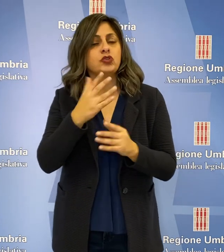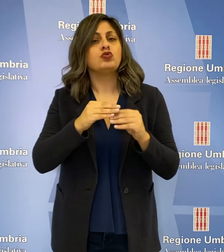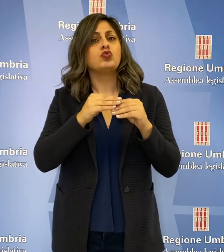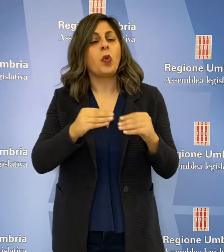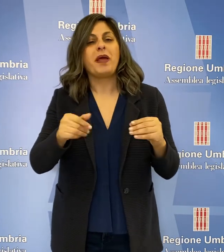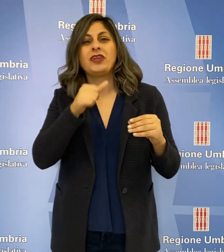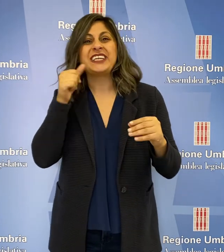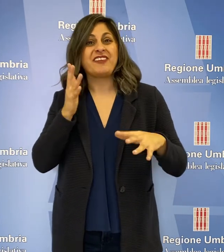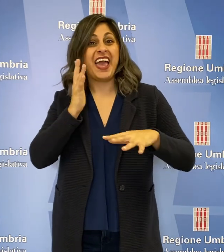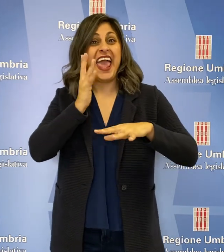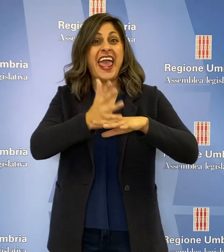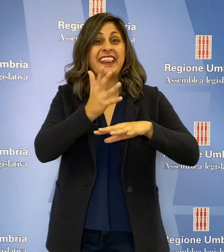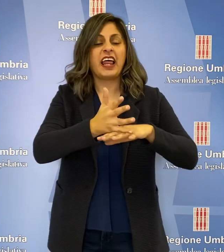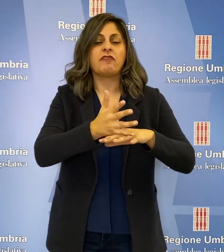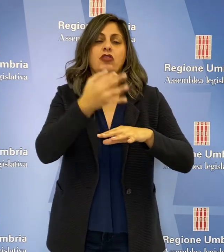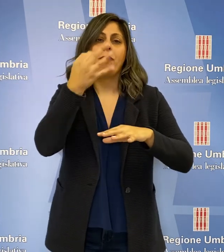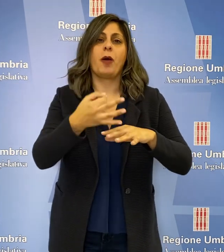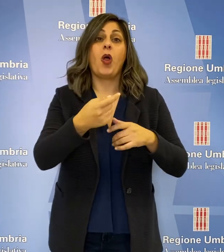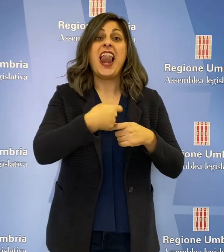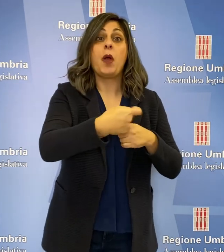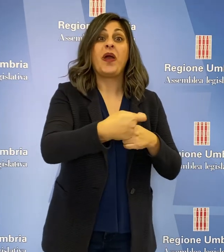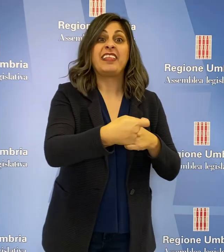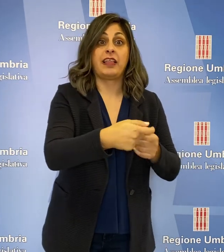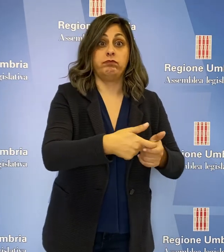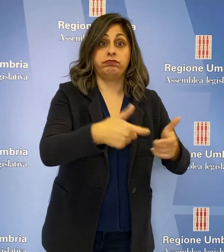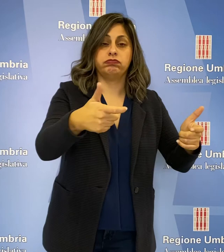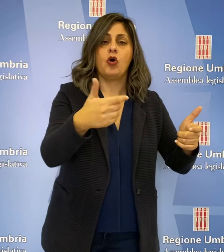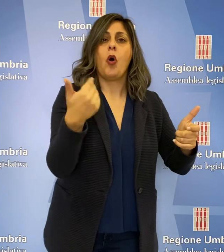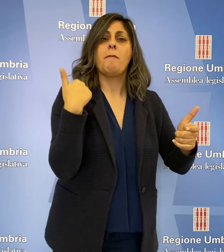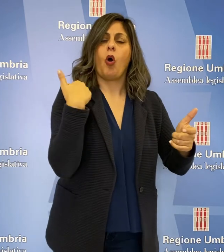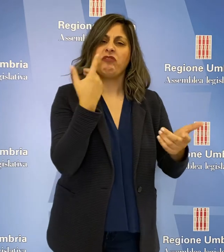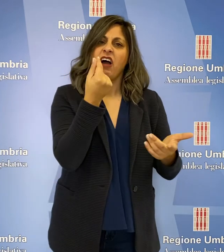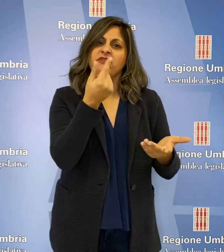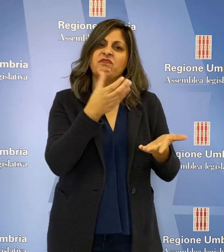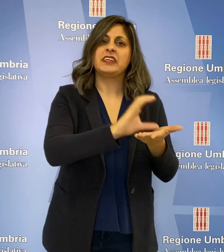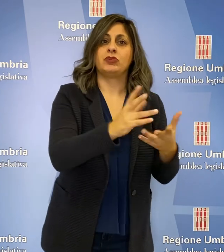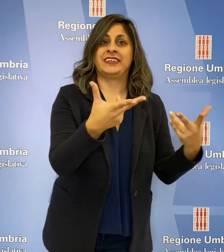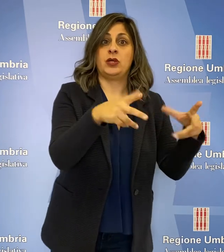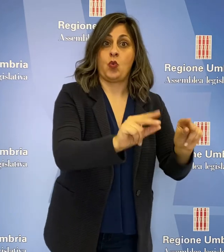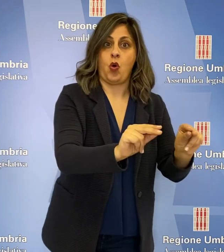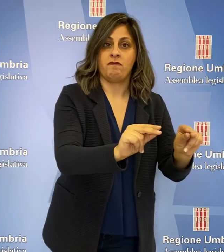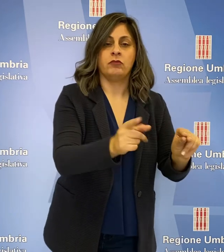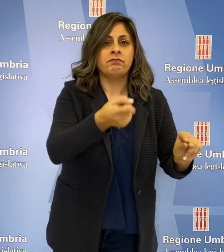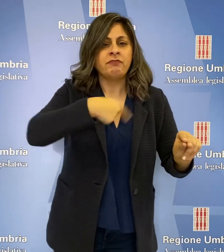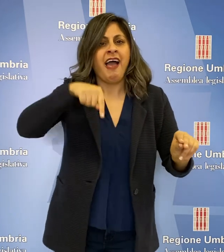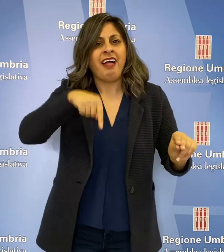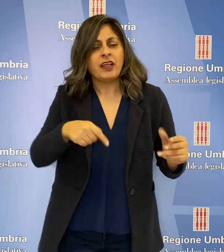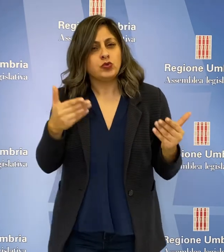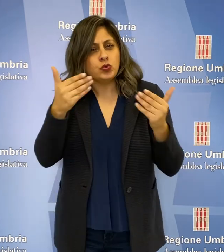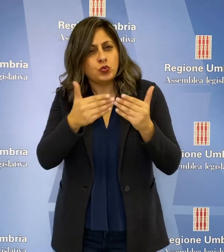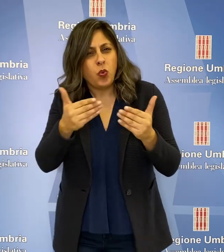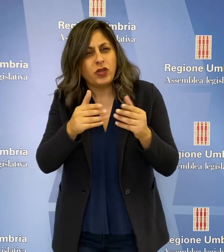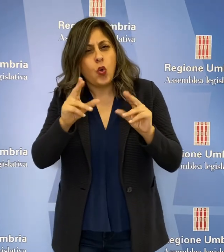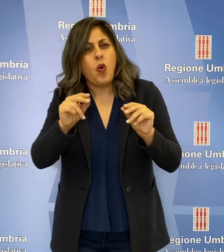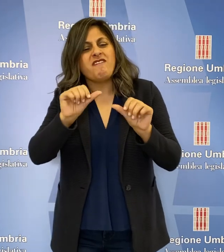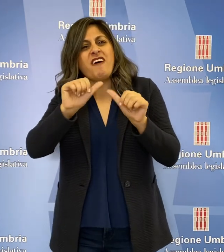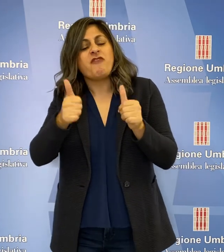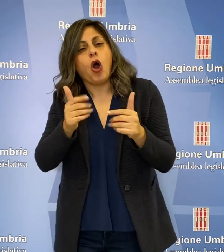creato uno strumento per intervenire sulla liquidità che abbiamo da poco rifinanziato. Stiamo studiando nuove